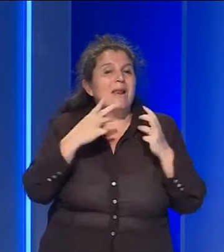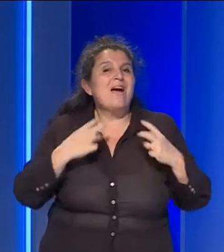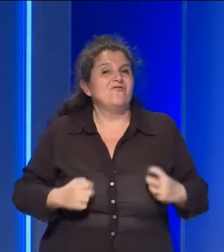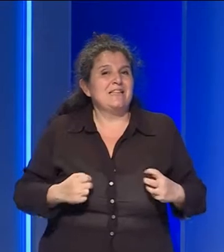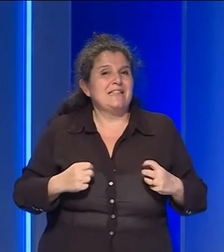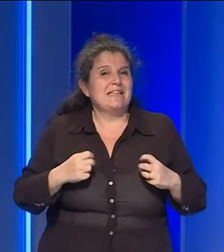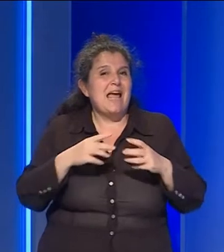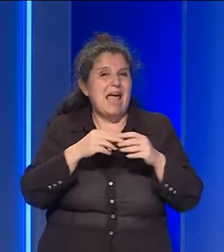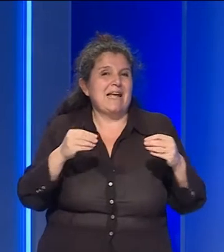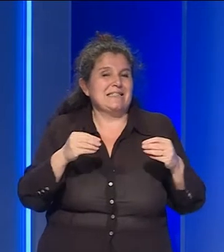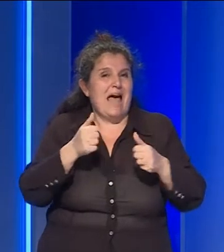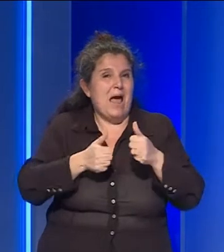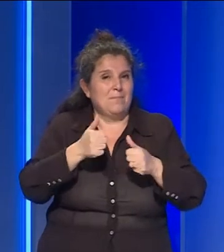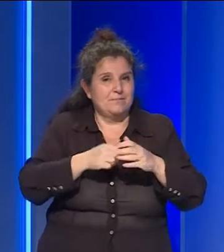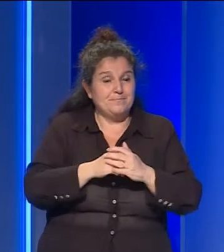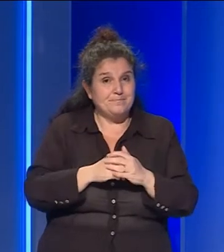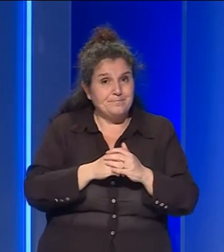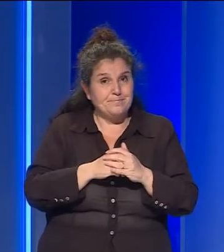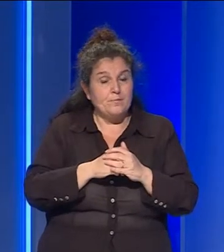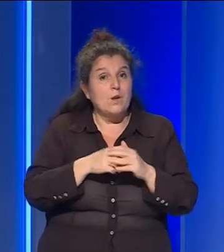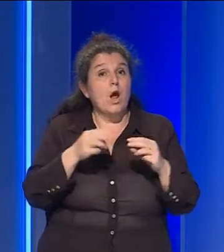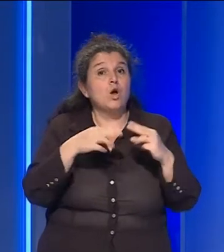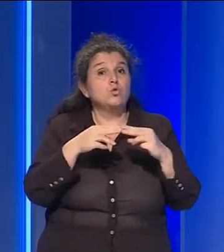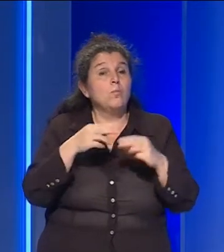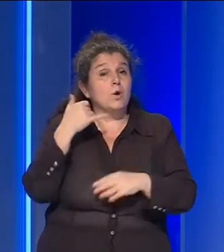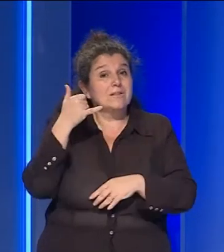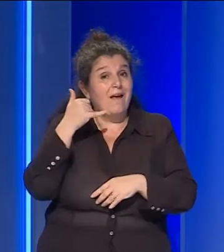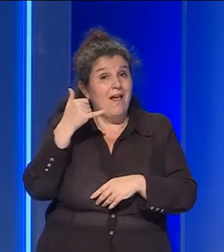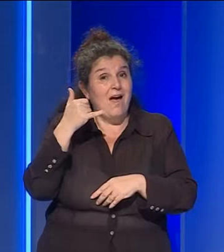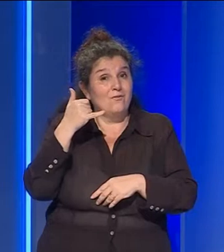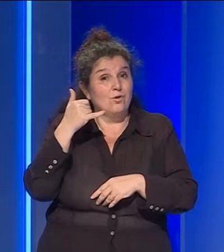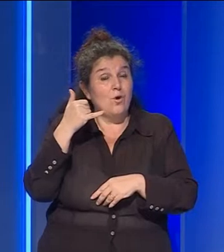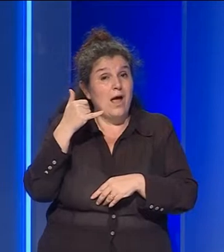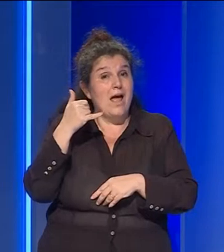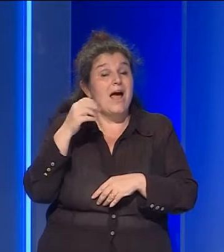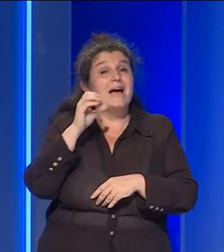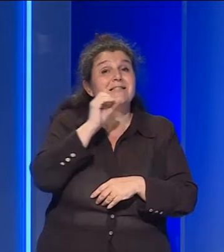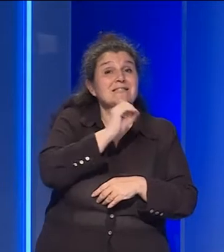di visite ed esami. Il numero di telefono da chiamare è lo